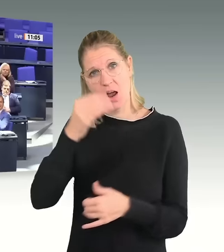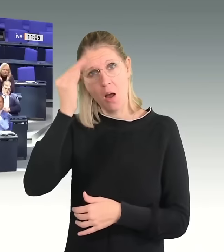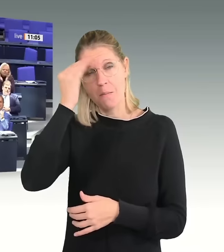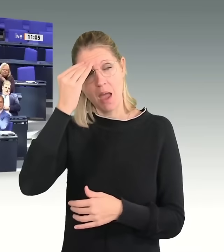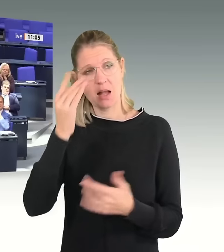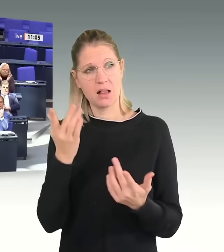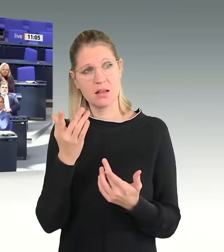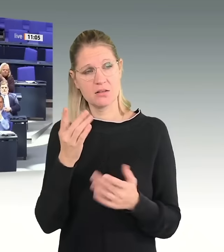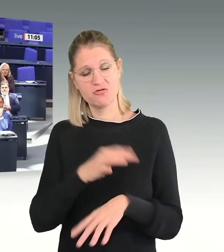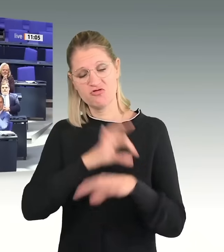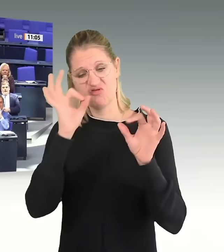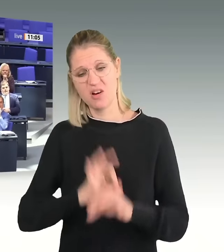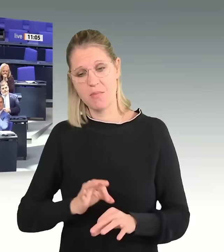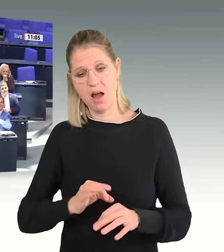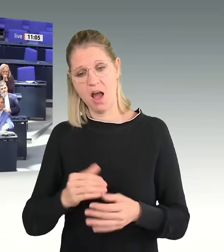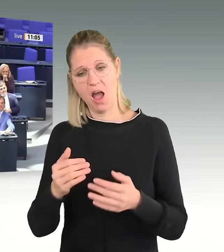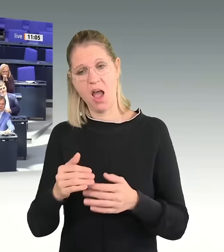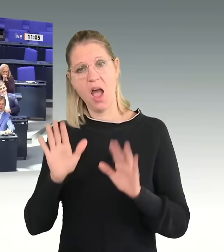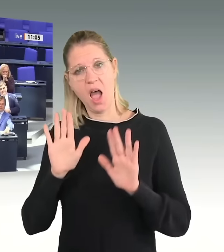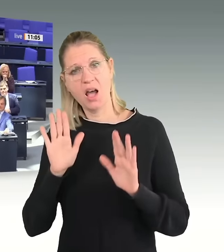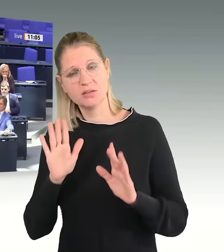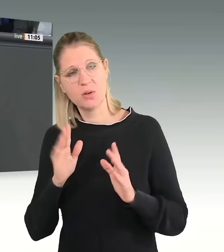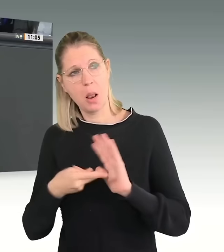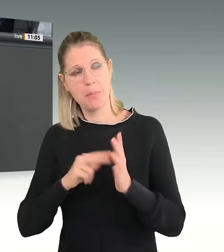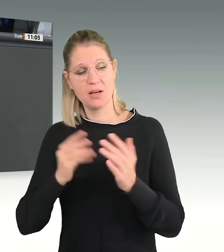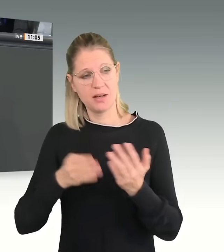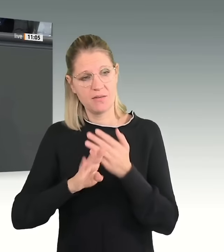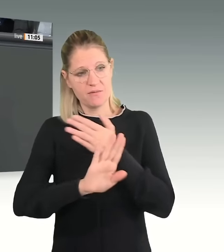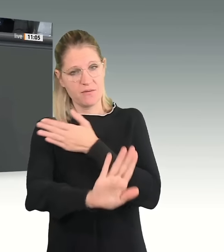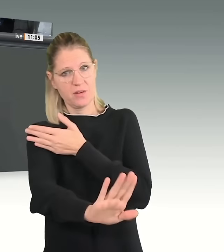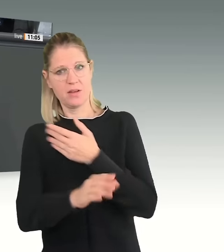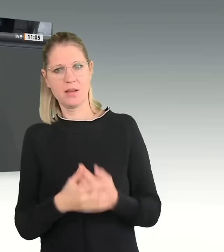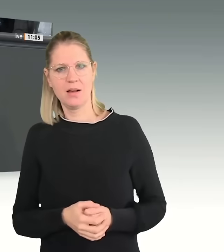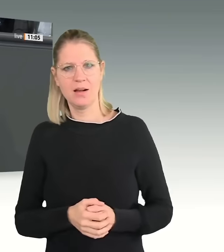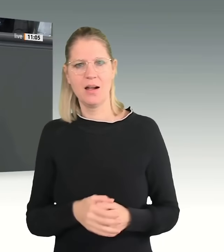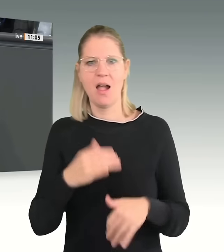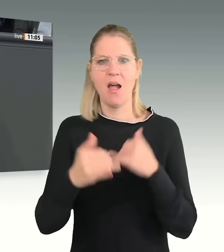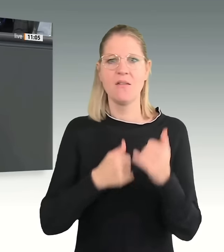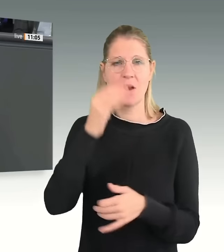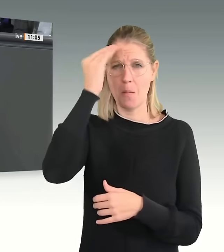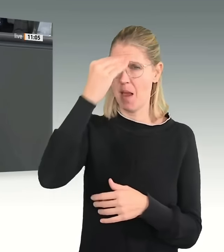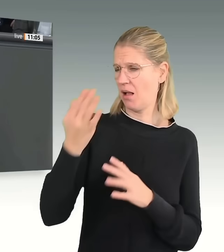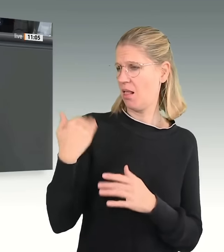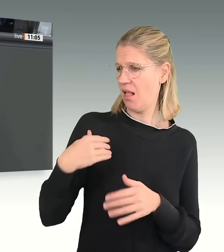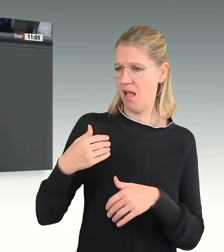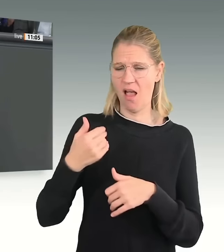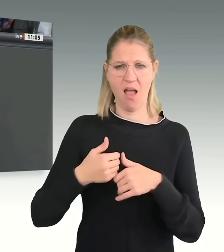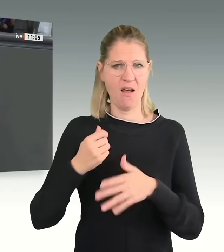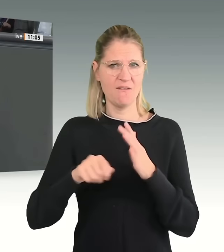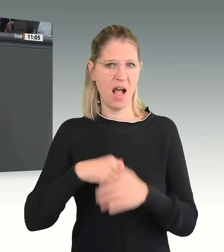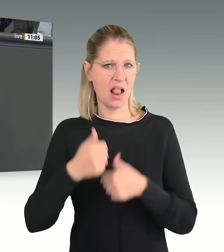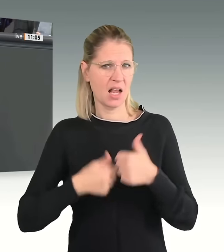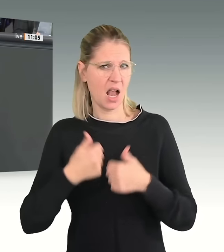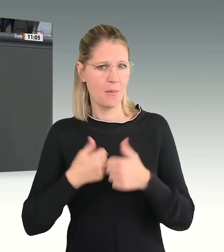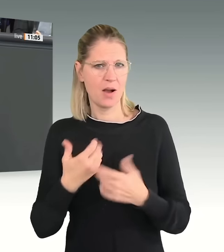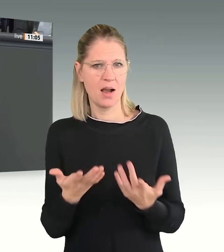Wollten Sie nicht gerade noch eben mit Frau Merkel Wahlkampf machen? Die Bürger jedenfalls haben längst erkannt, welches Chaos